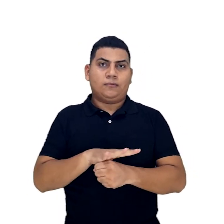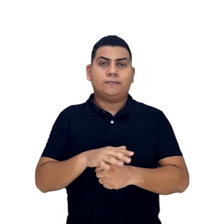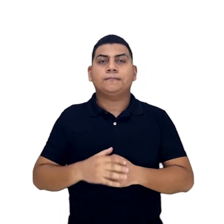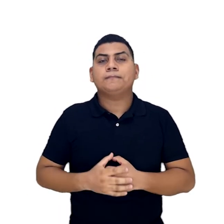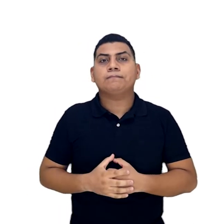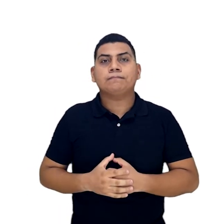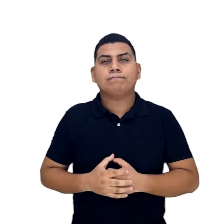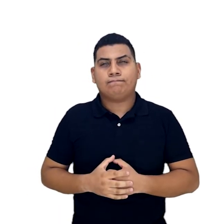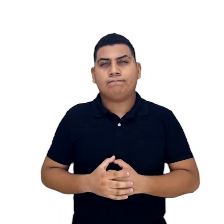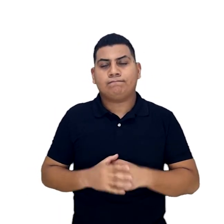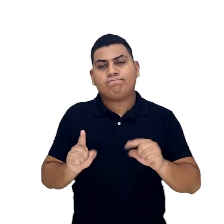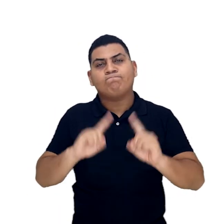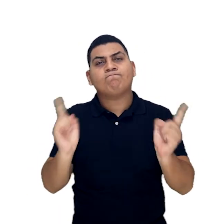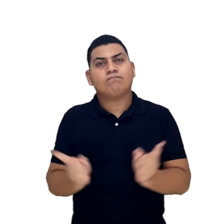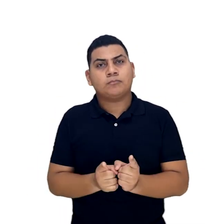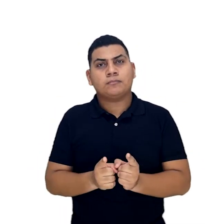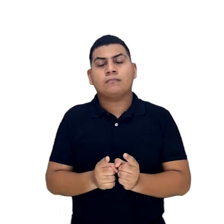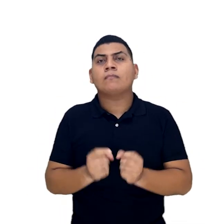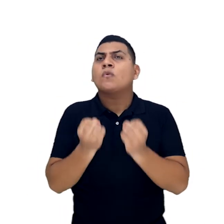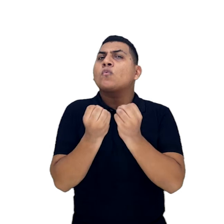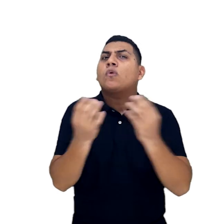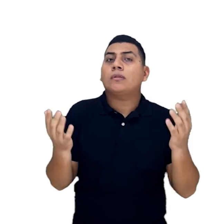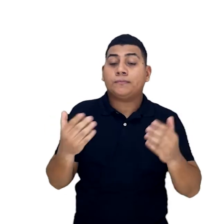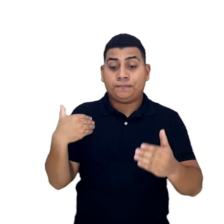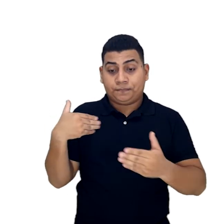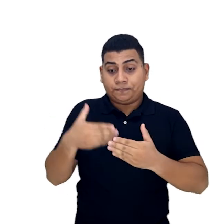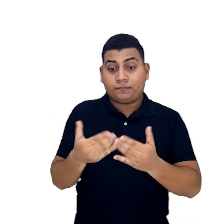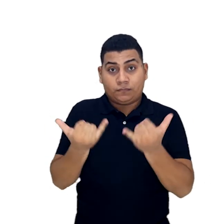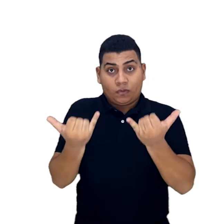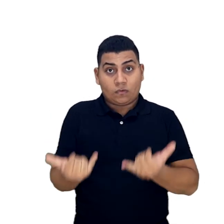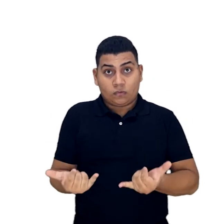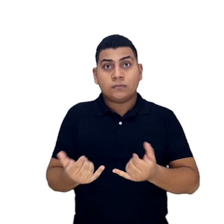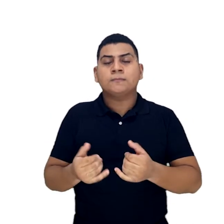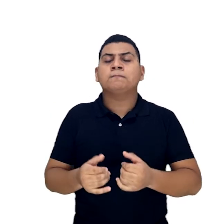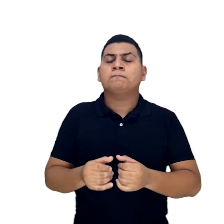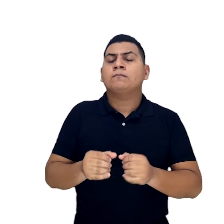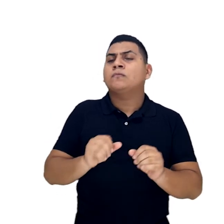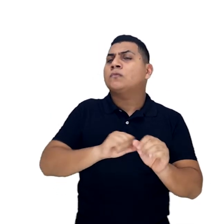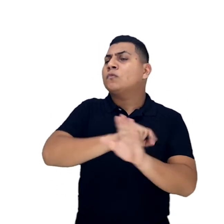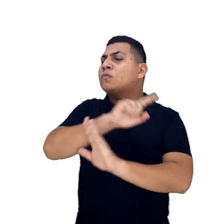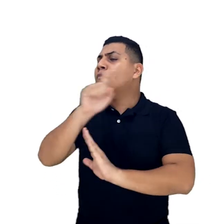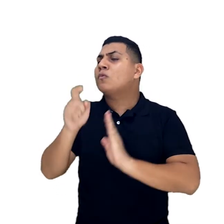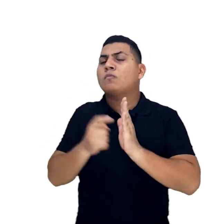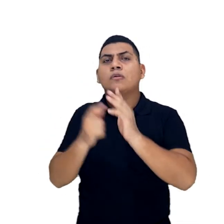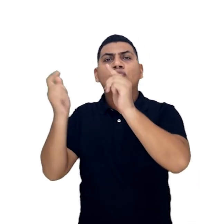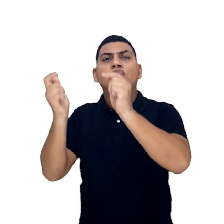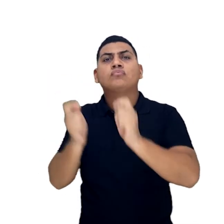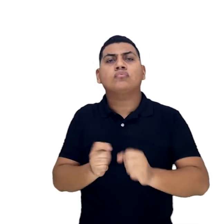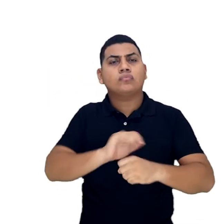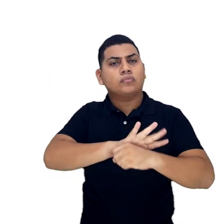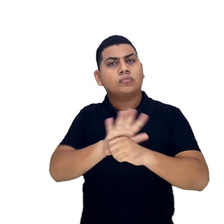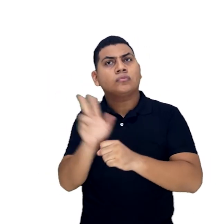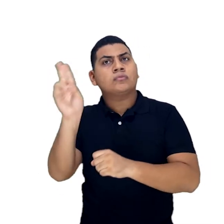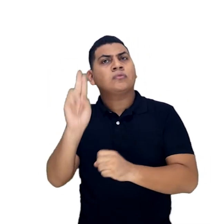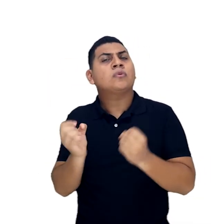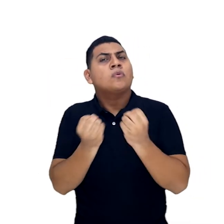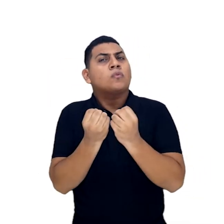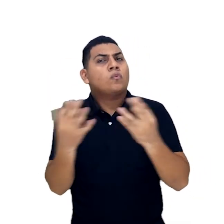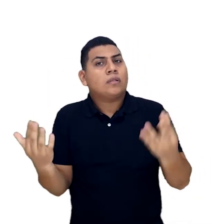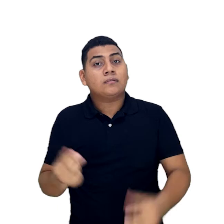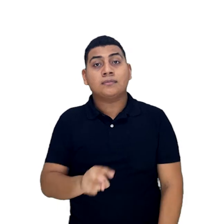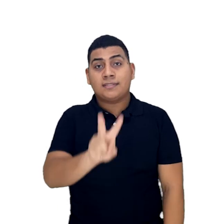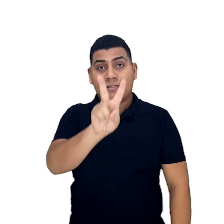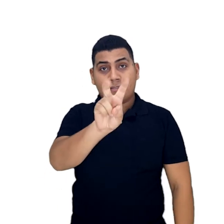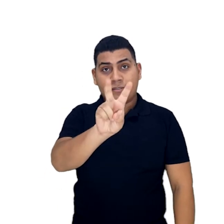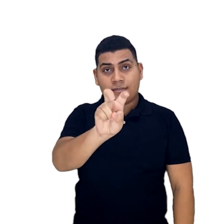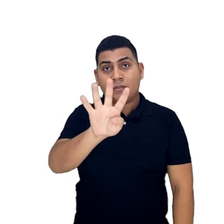fallecimiento de este sucreño. Resumen de casos. Hasta la fecha, las cifras totales de casos positivos de COVID